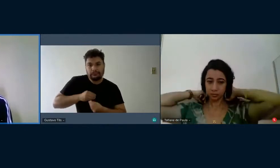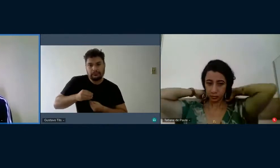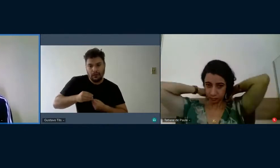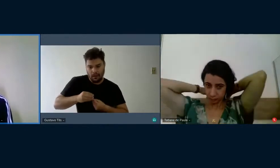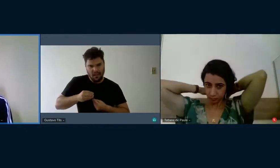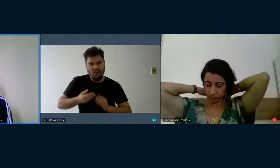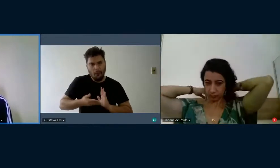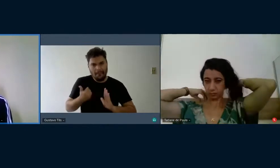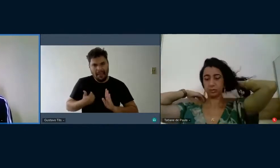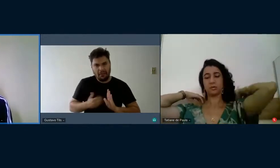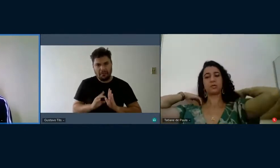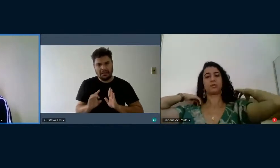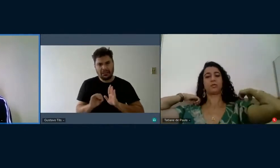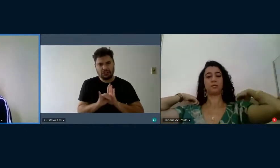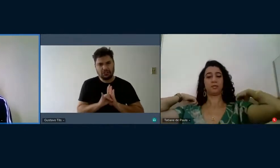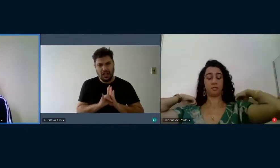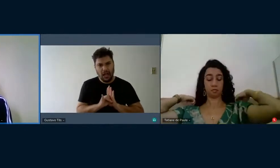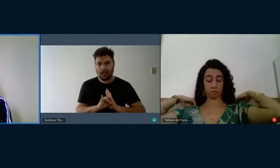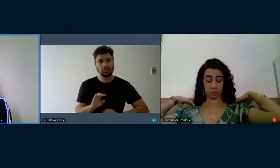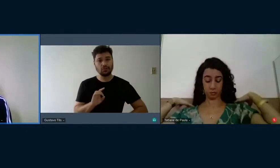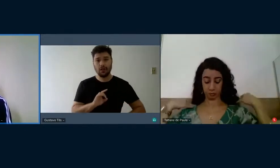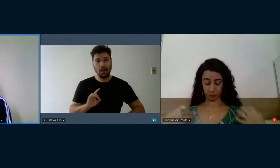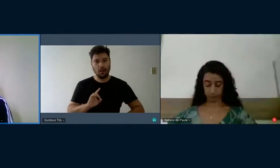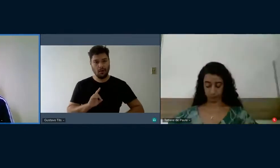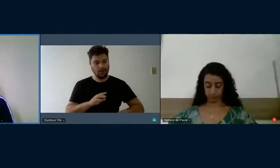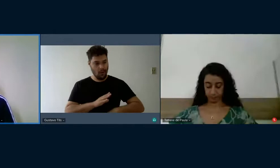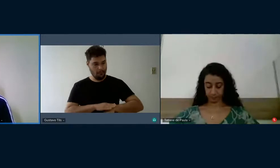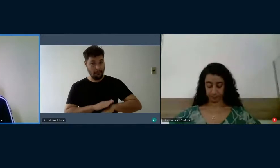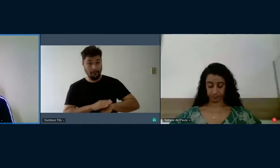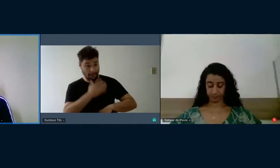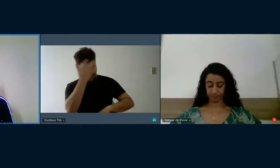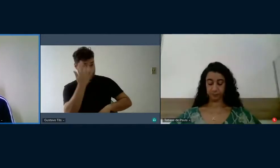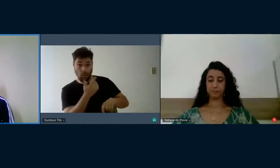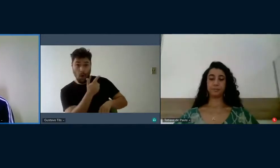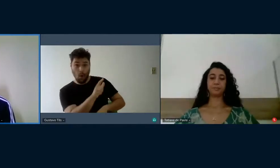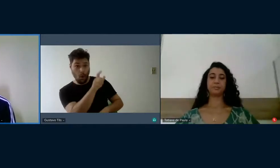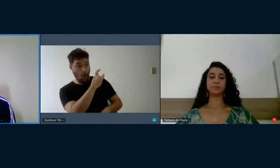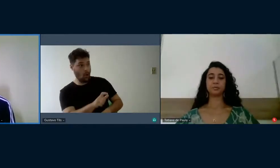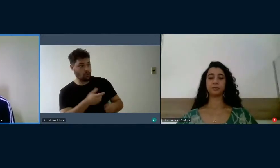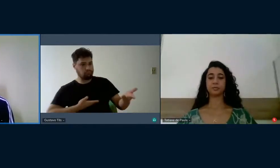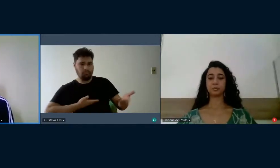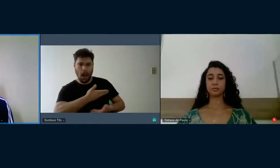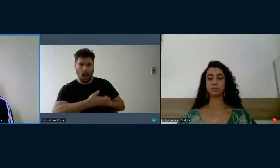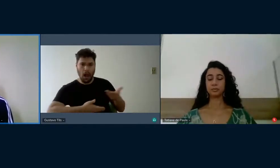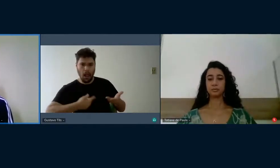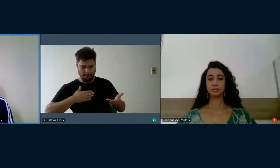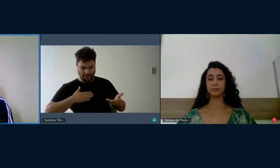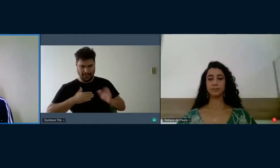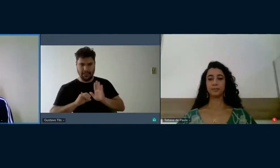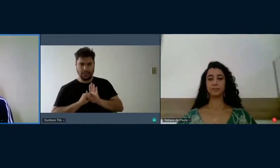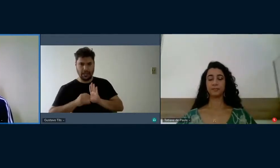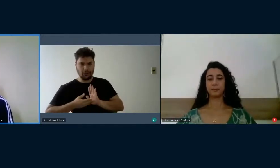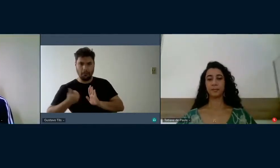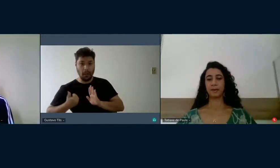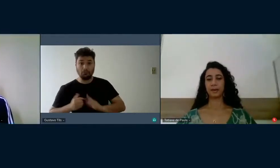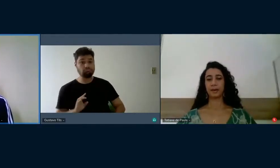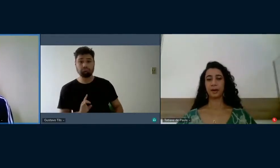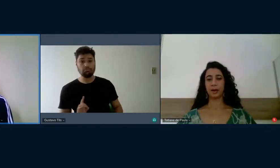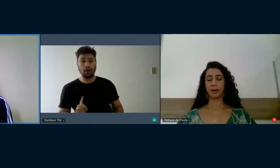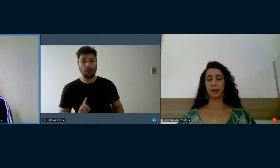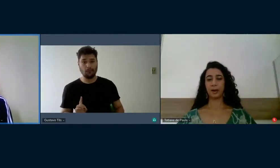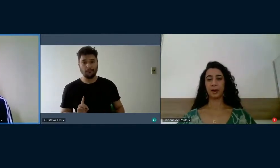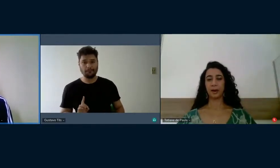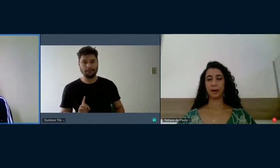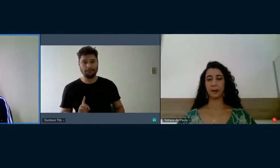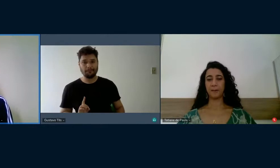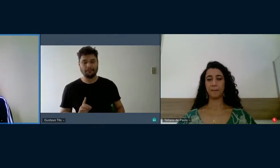quando a internalização do outro e nossa própria personalidade social e psíquica acontece. E